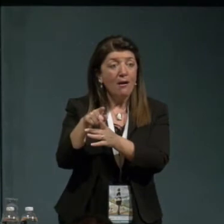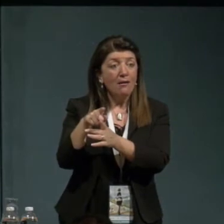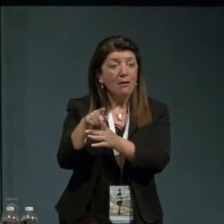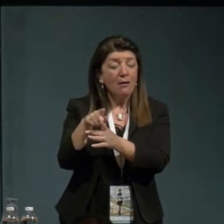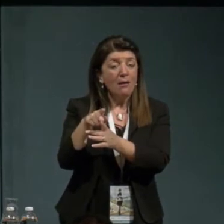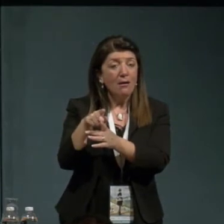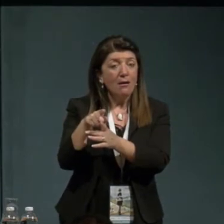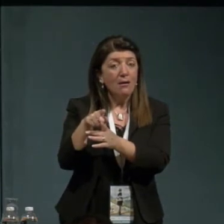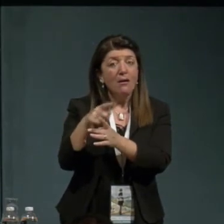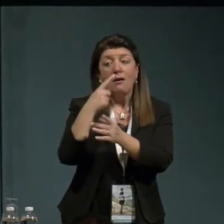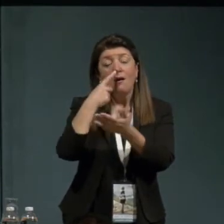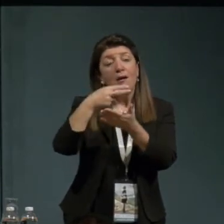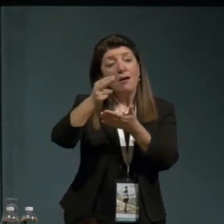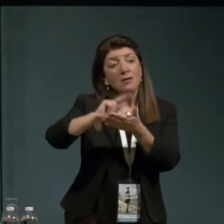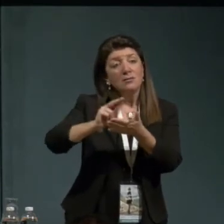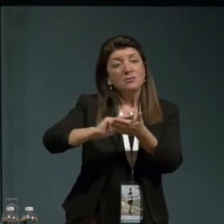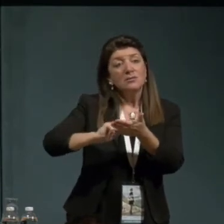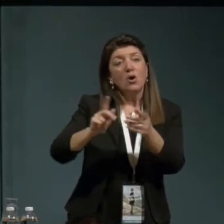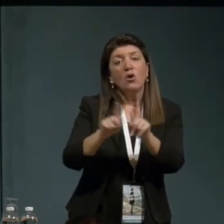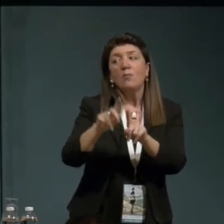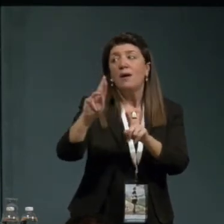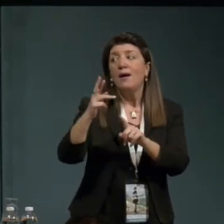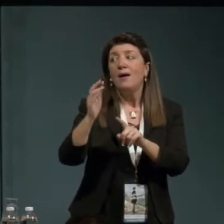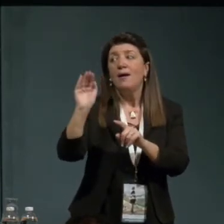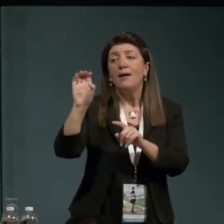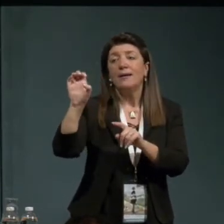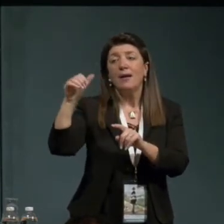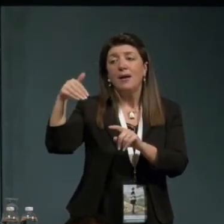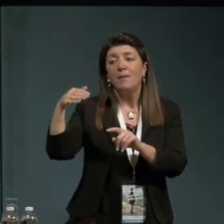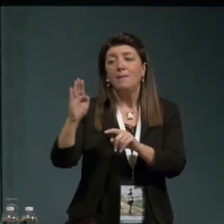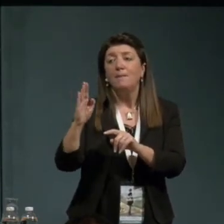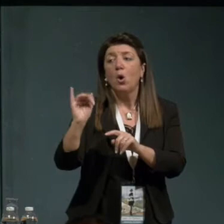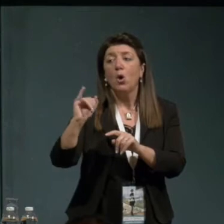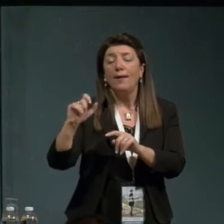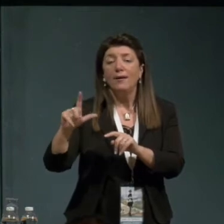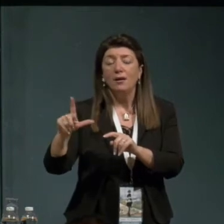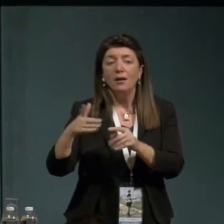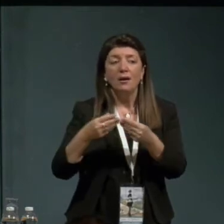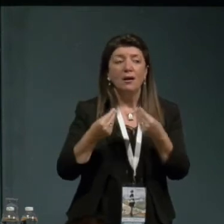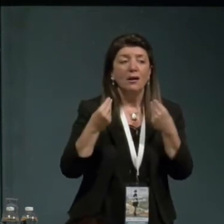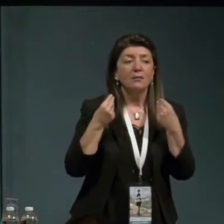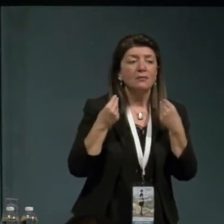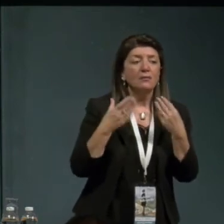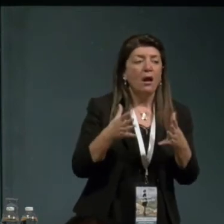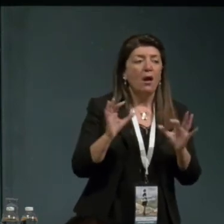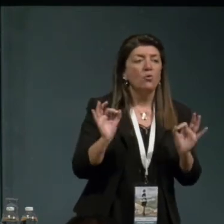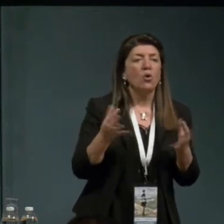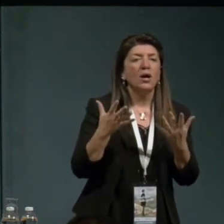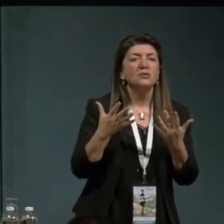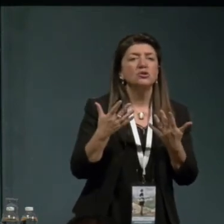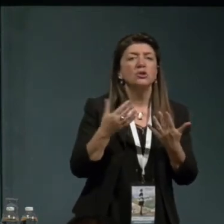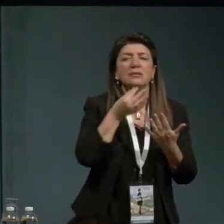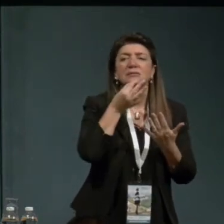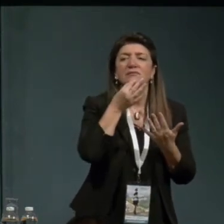iscrittore come Rimbaud in varie occasioni arriva l